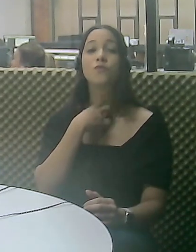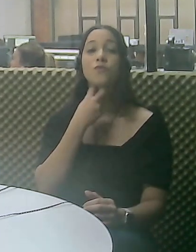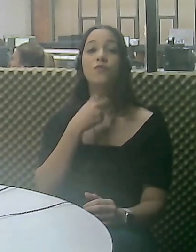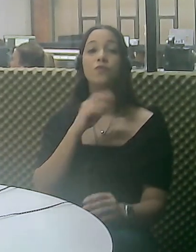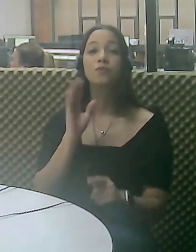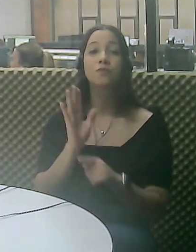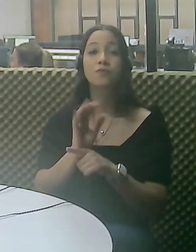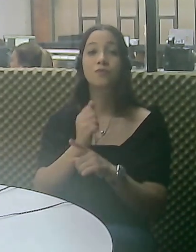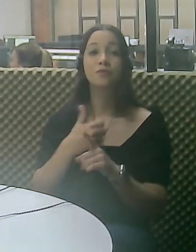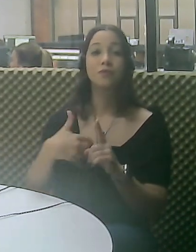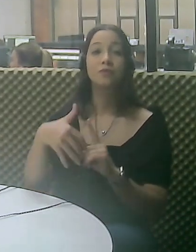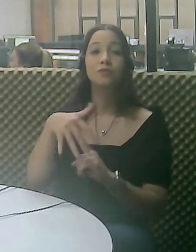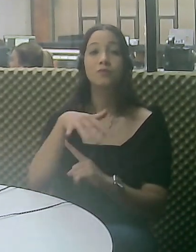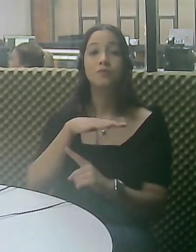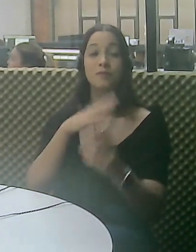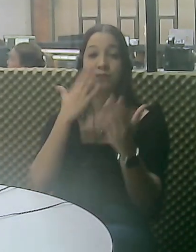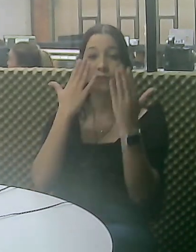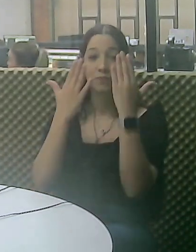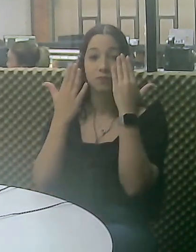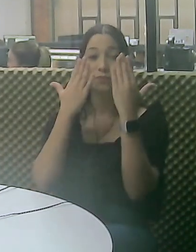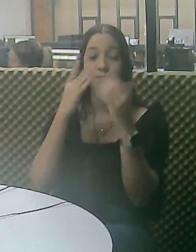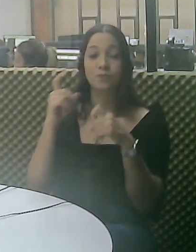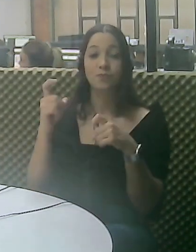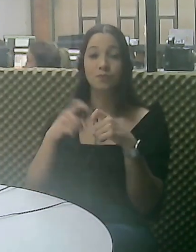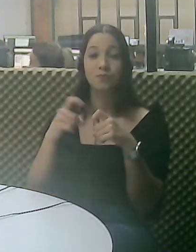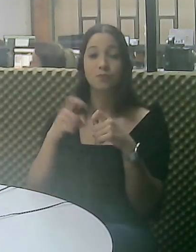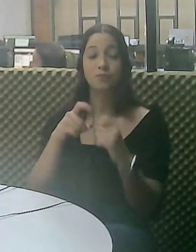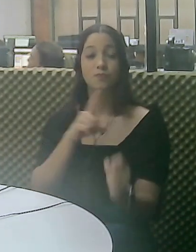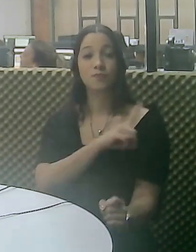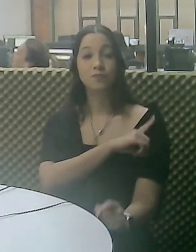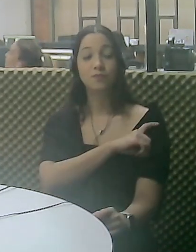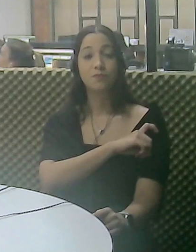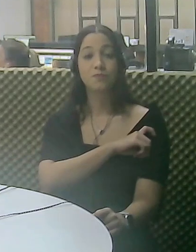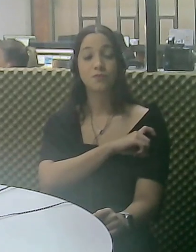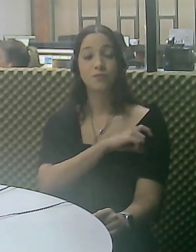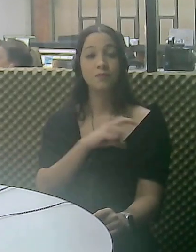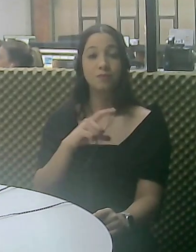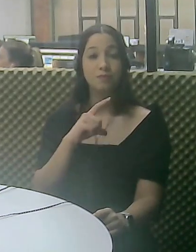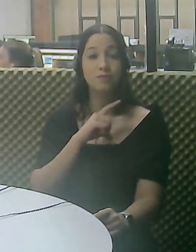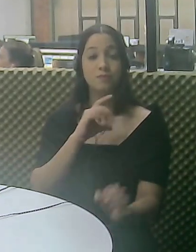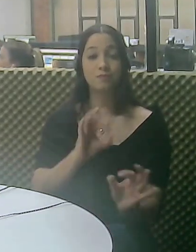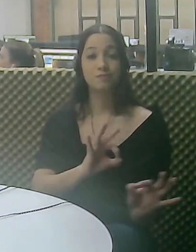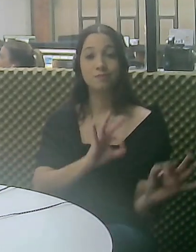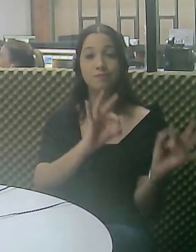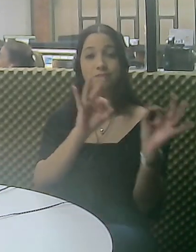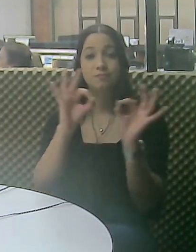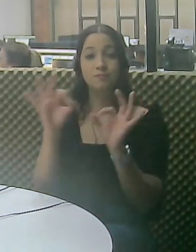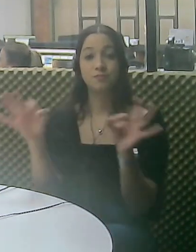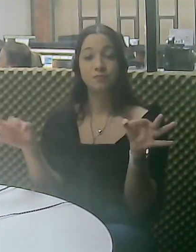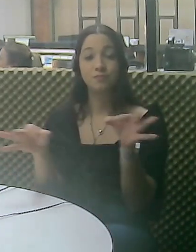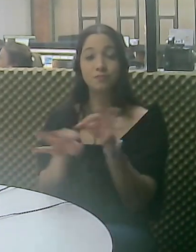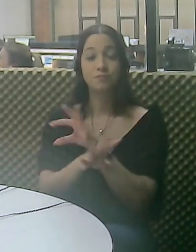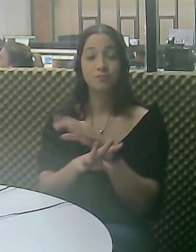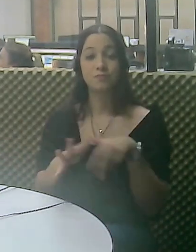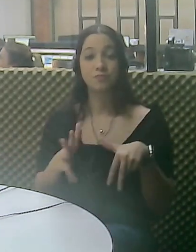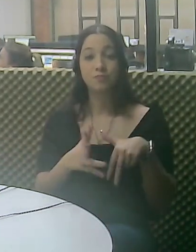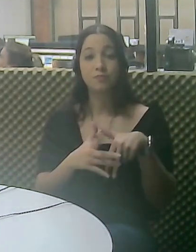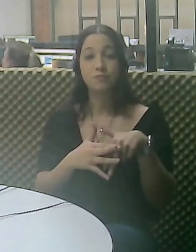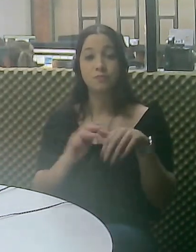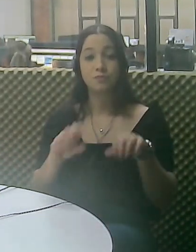com fisioterapeutas, fonaudiólogos, assistente social, psicólogos, médicos e enfermeiros,